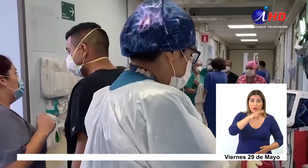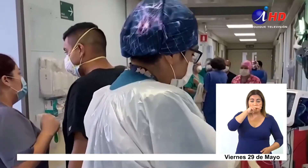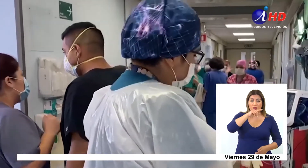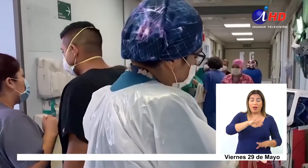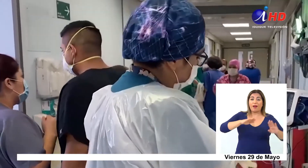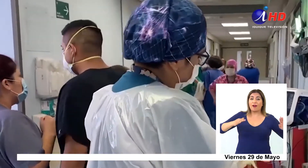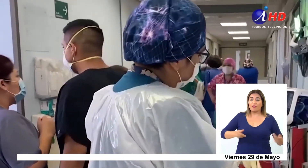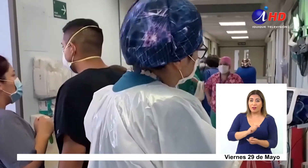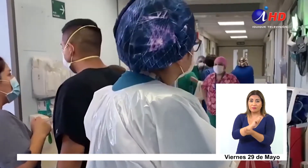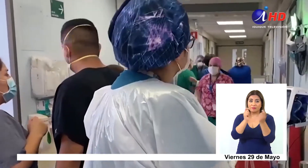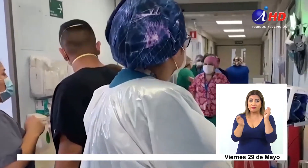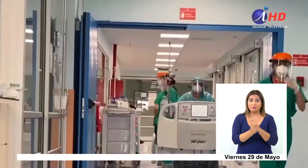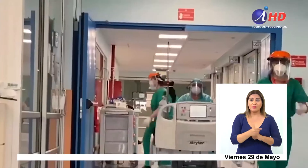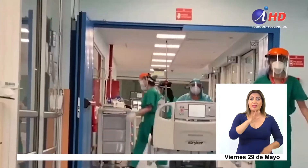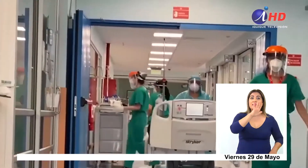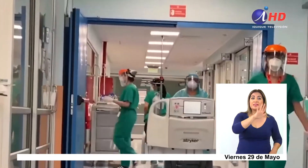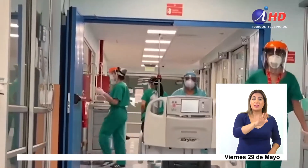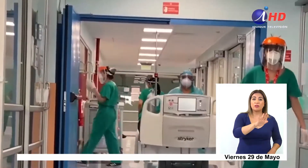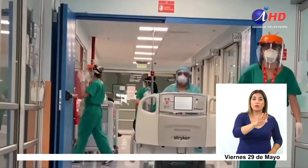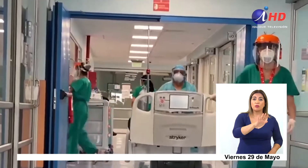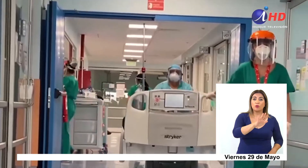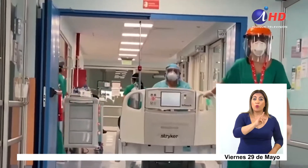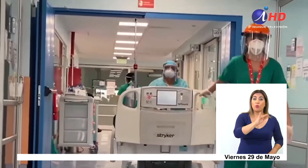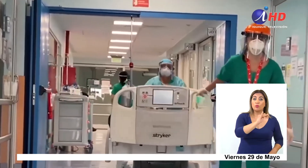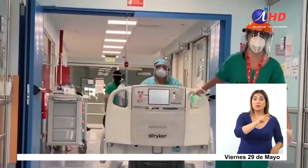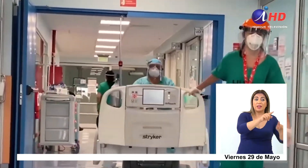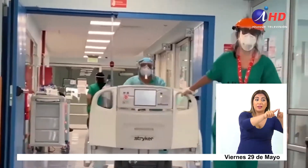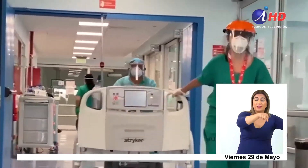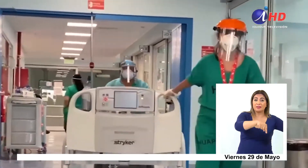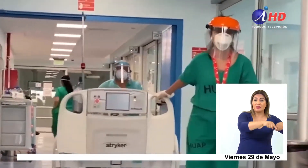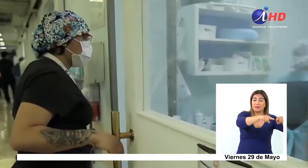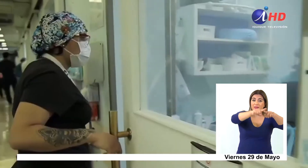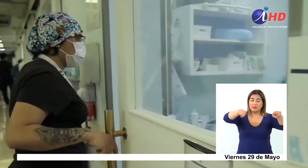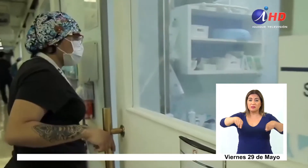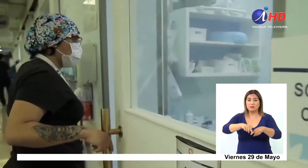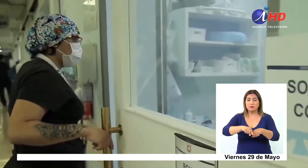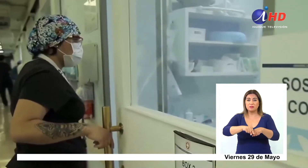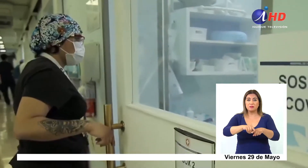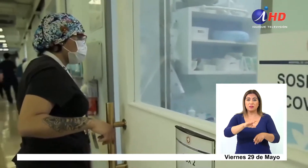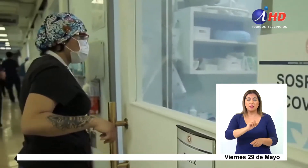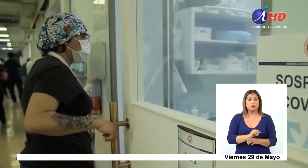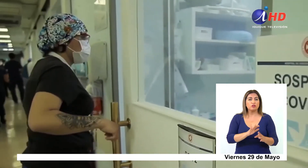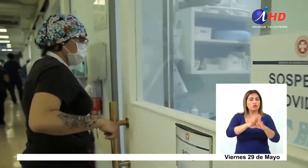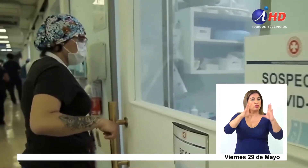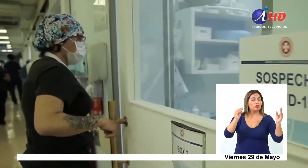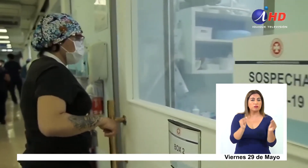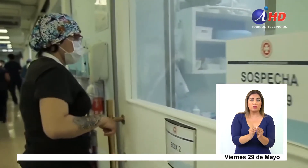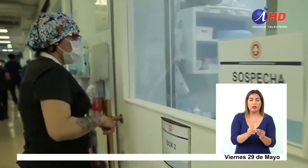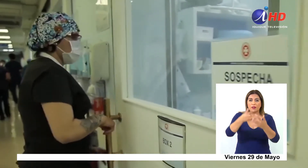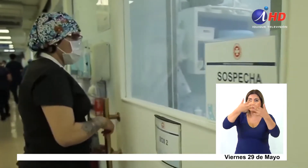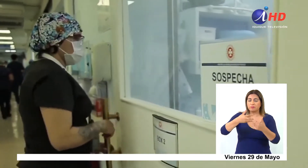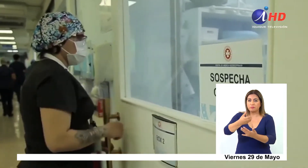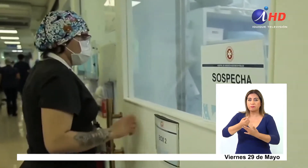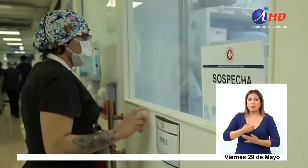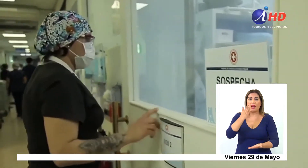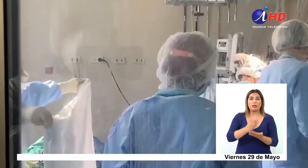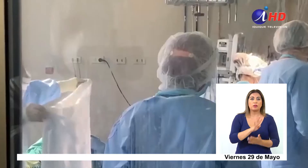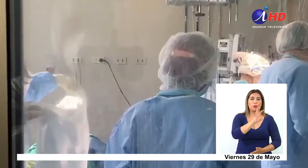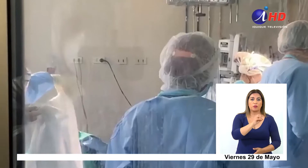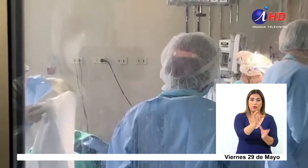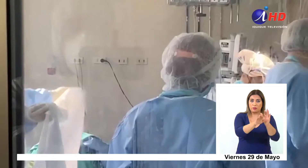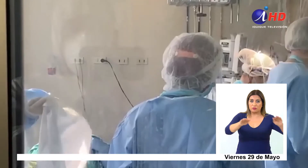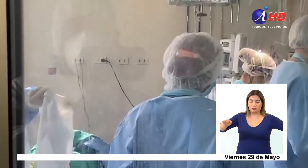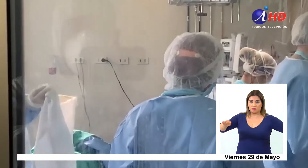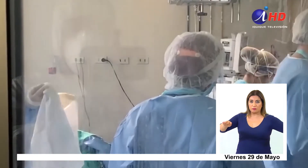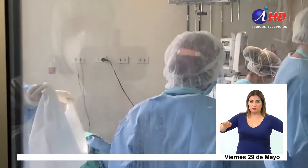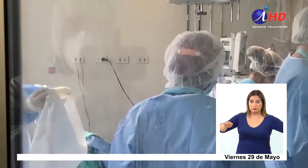en día tenemos 5 UCI COVID-19 y que tienen una capacidad total para poder ventilar hasta 40 pacientes.